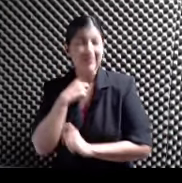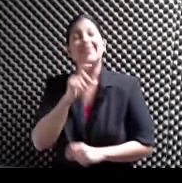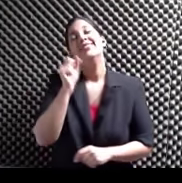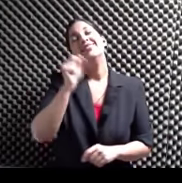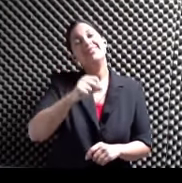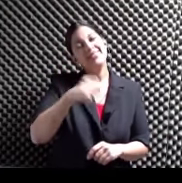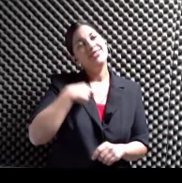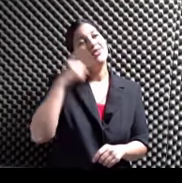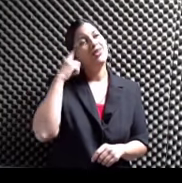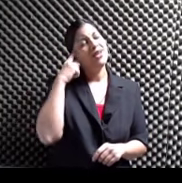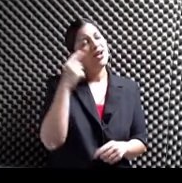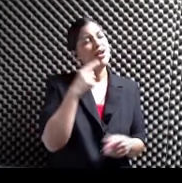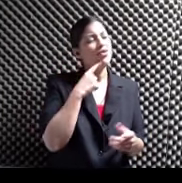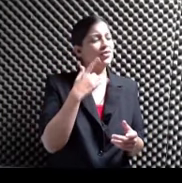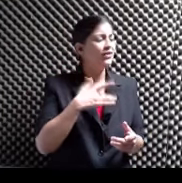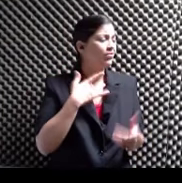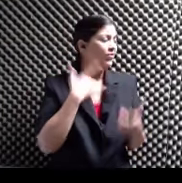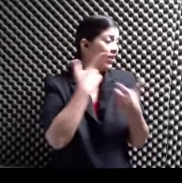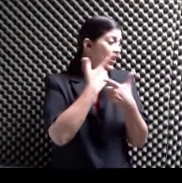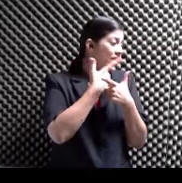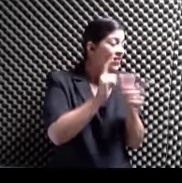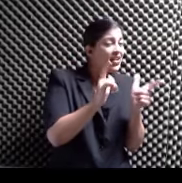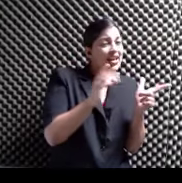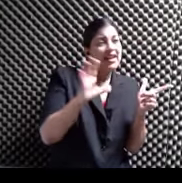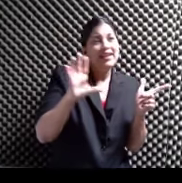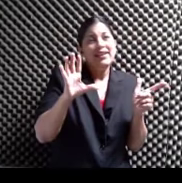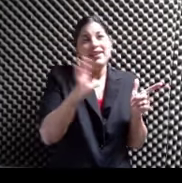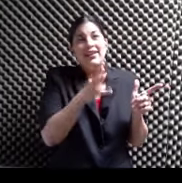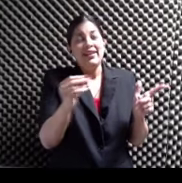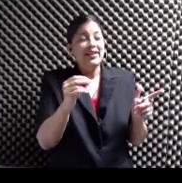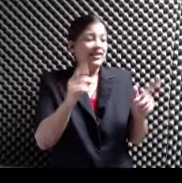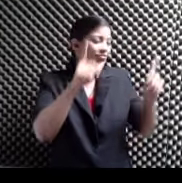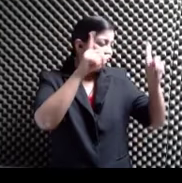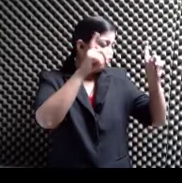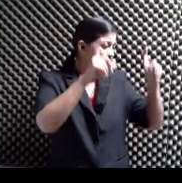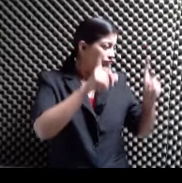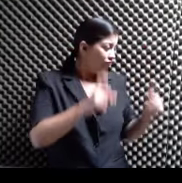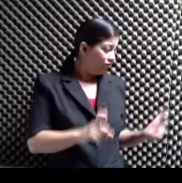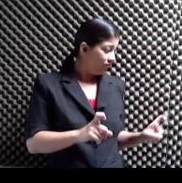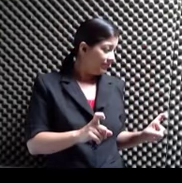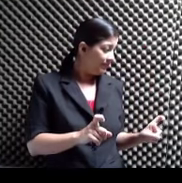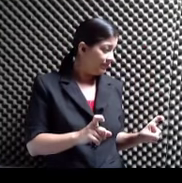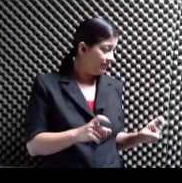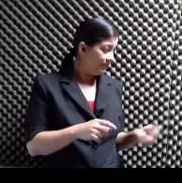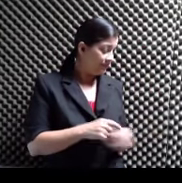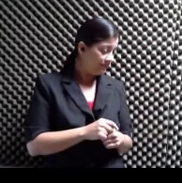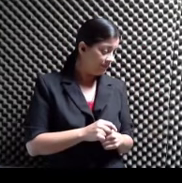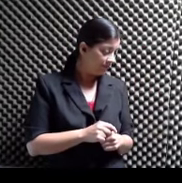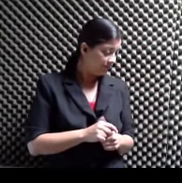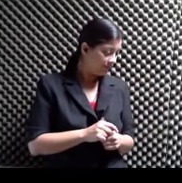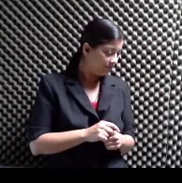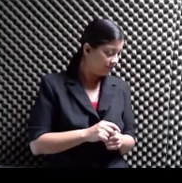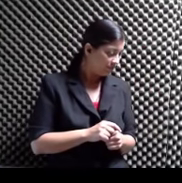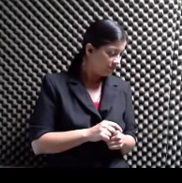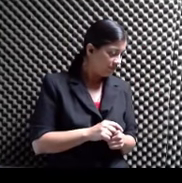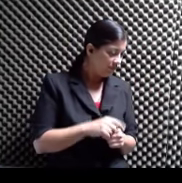liberación Y también como Un cuestionamiento Del género literario Y del género poético Cuando hablaba ahorita De que se van a poner En